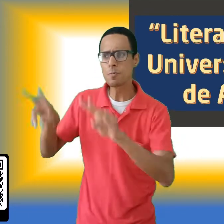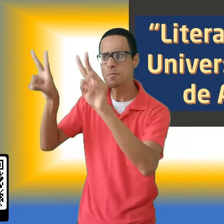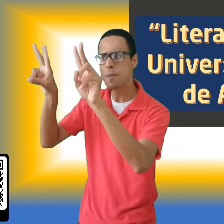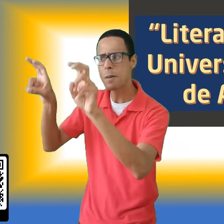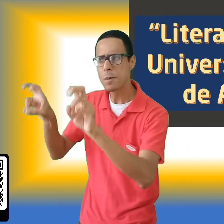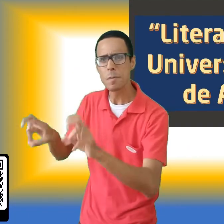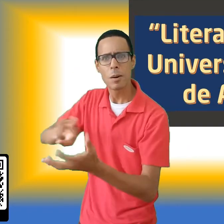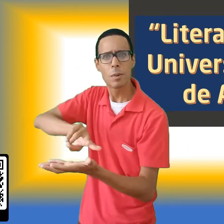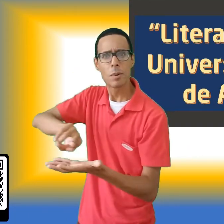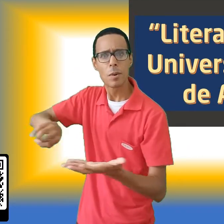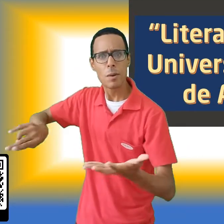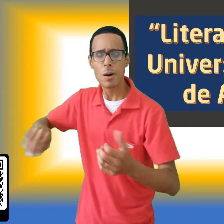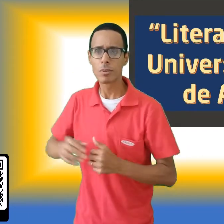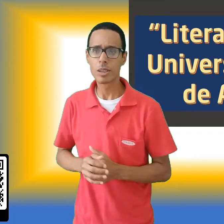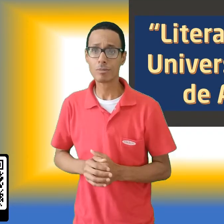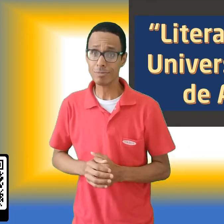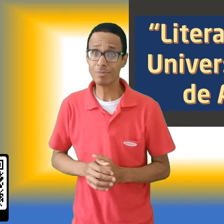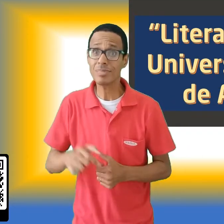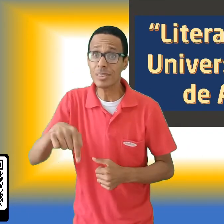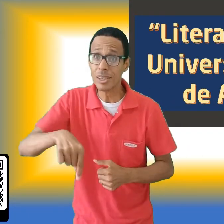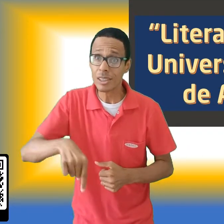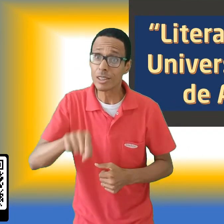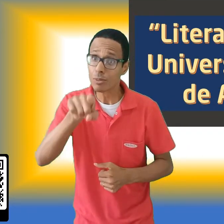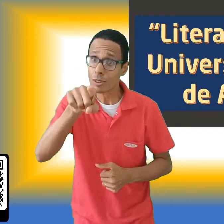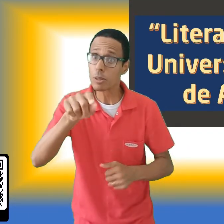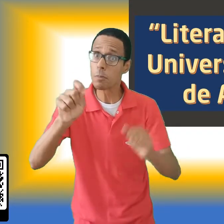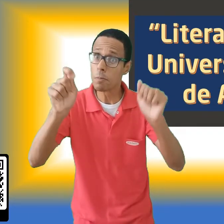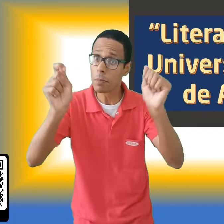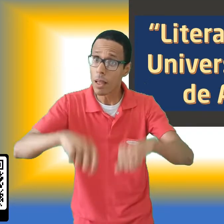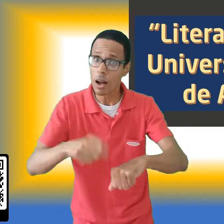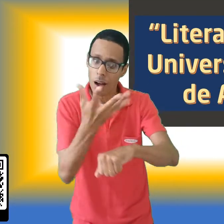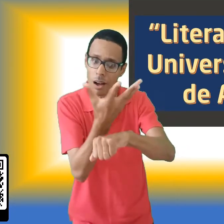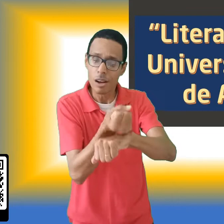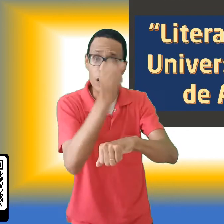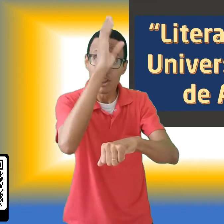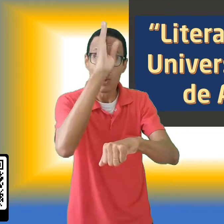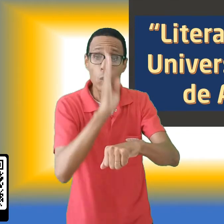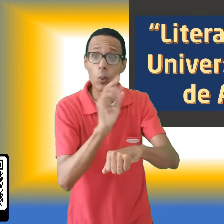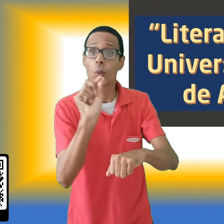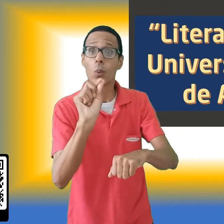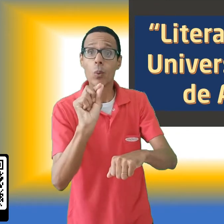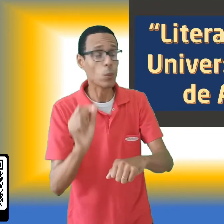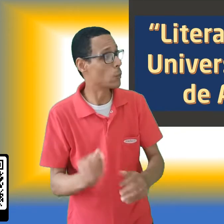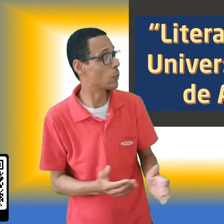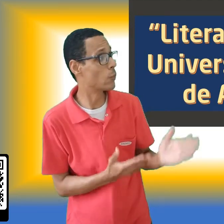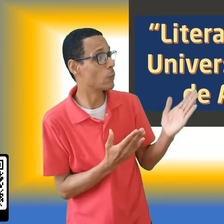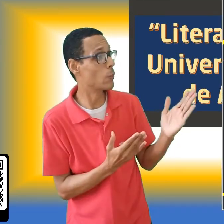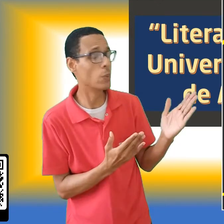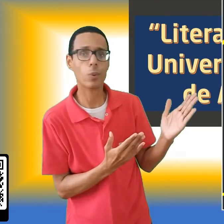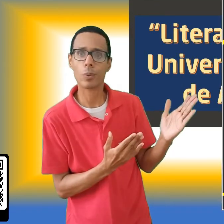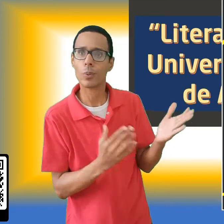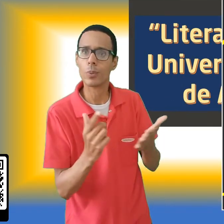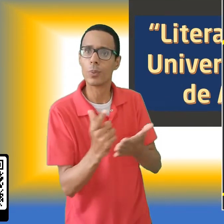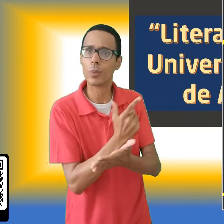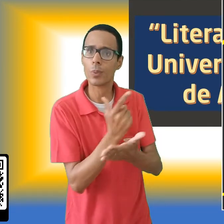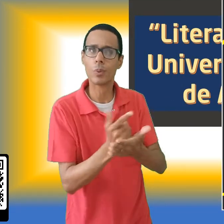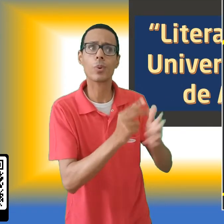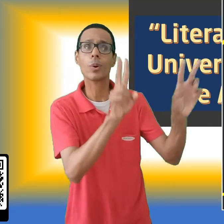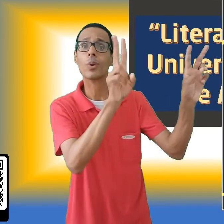mais títulos interessantíssimos. Neste bloco você vai encontrar este livro para download